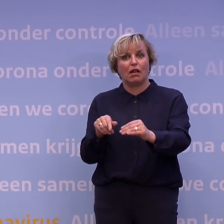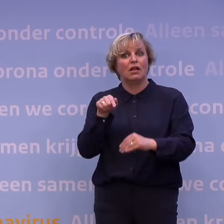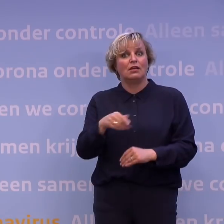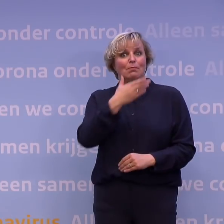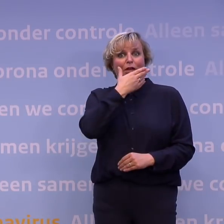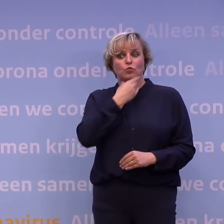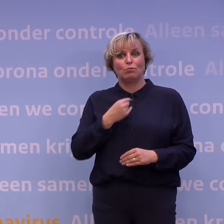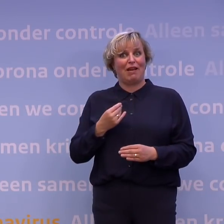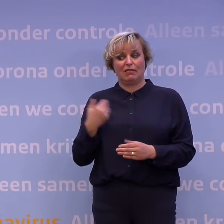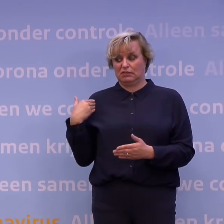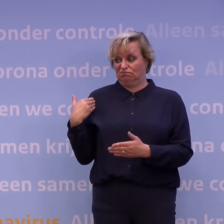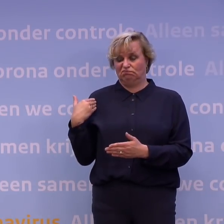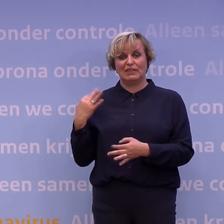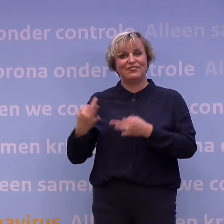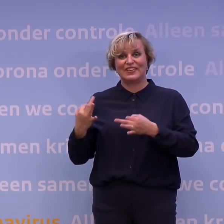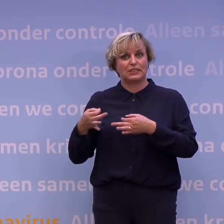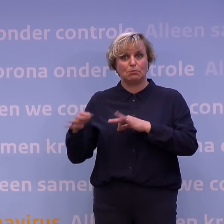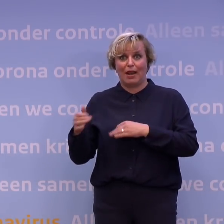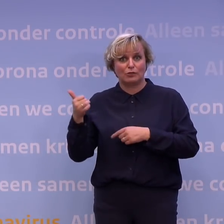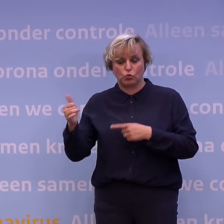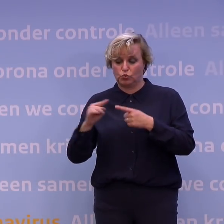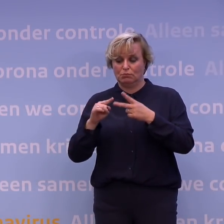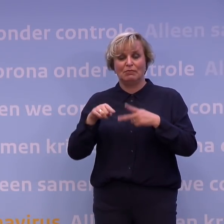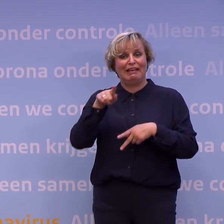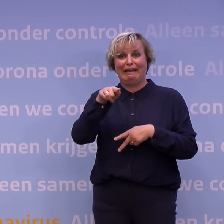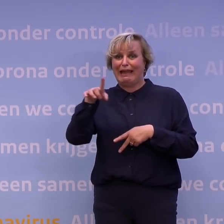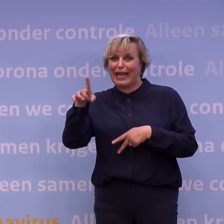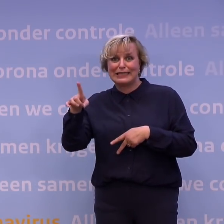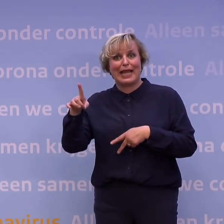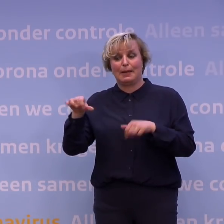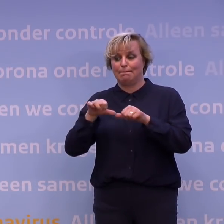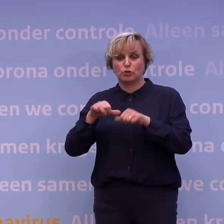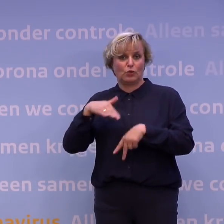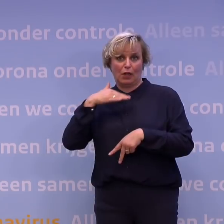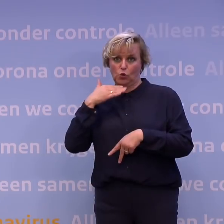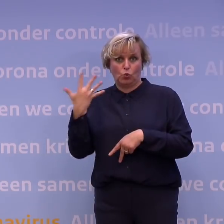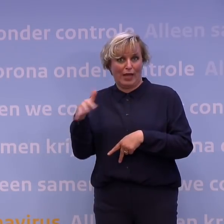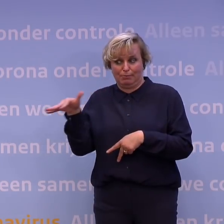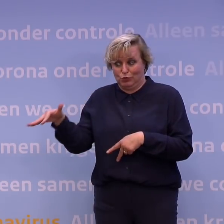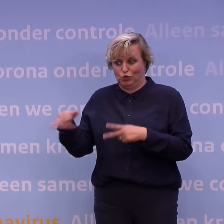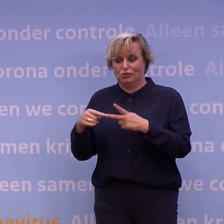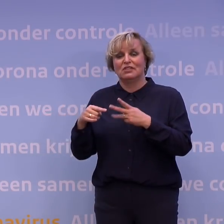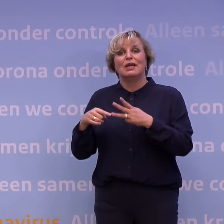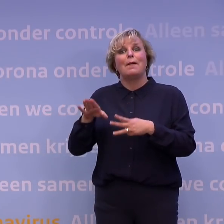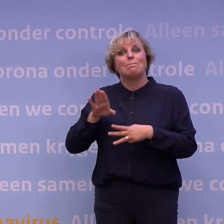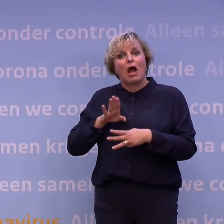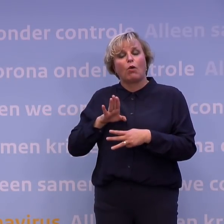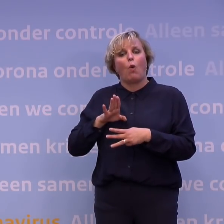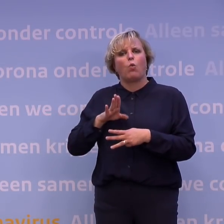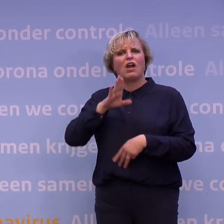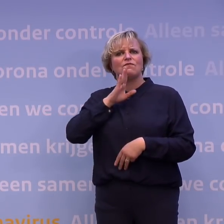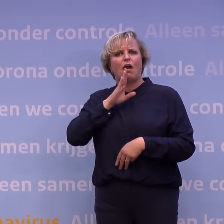testbeleid niet goed heeft gewerkt. Niet genoeg personeel voor de GGD voor het bron- en contactonderzoek is geweest. Maar bijvoorbeeld ook het doorlaten van